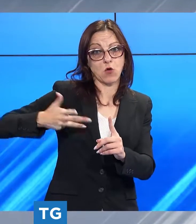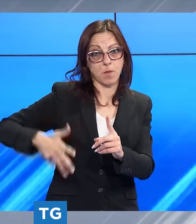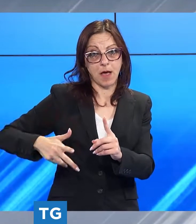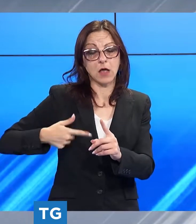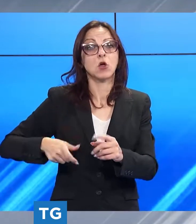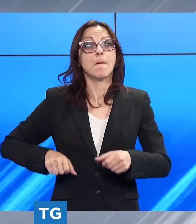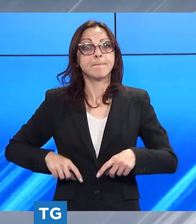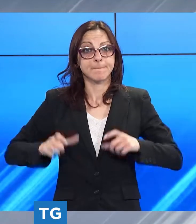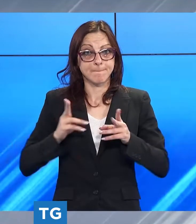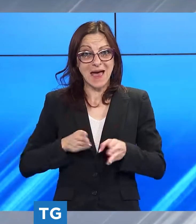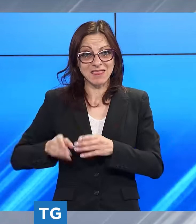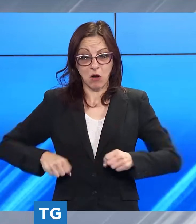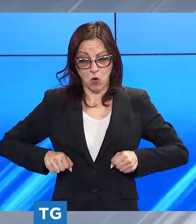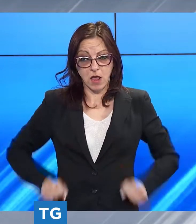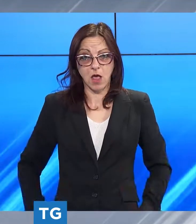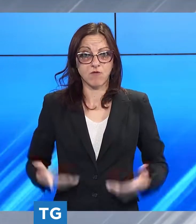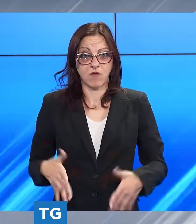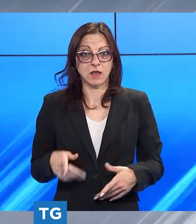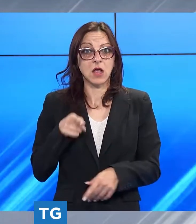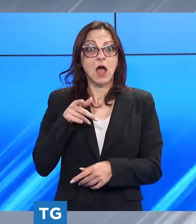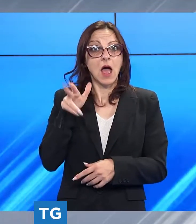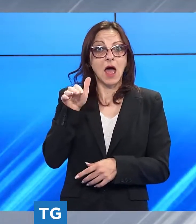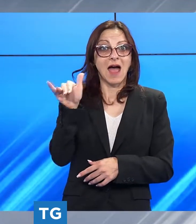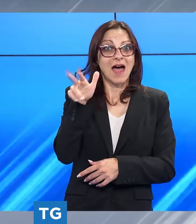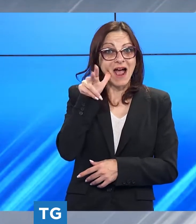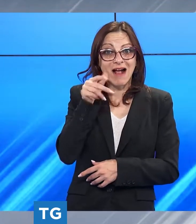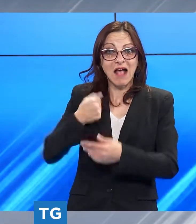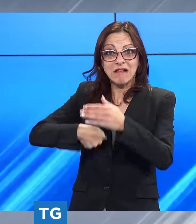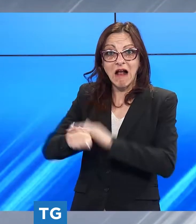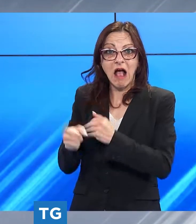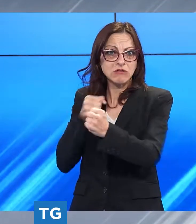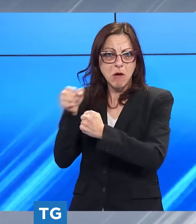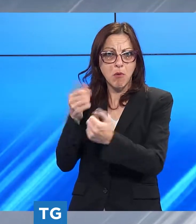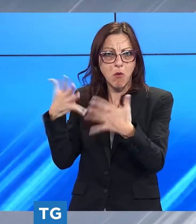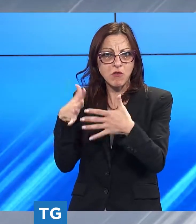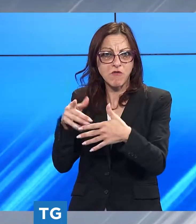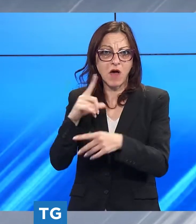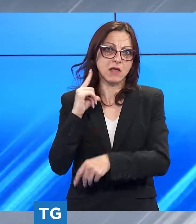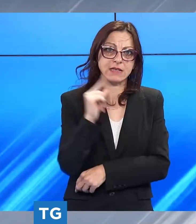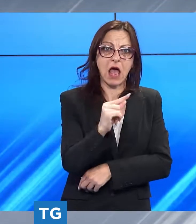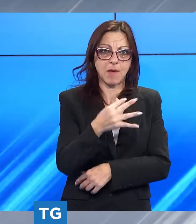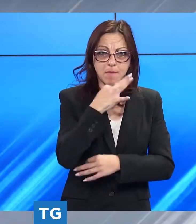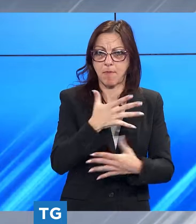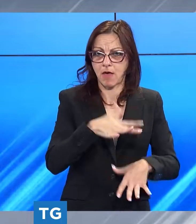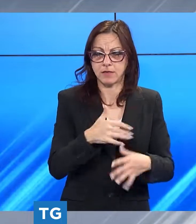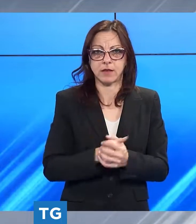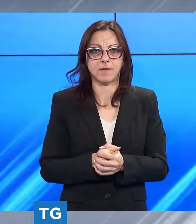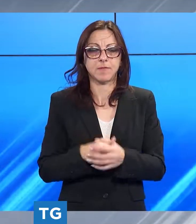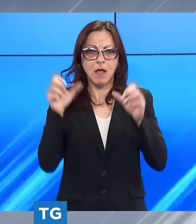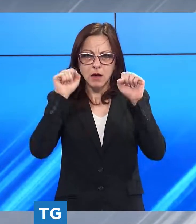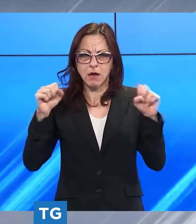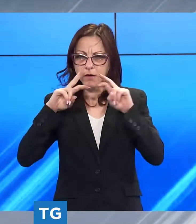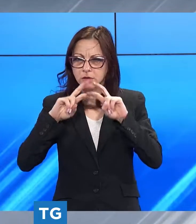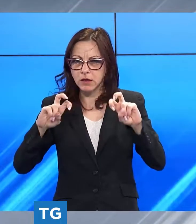i pantaloni prontamente la ragazza lo aveva preso a calci e pugni riuscendo in qualche modo a fuggire i carabinieri stanno visionando le immagini della